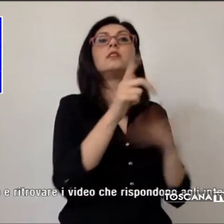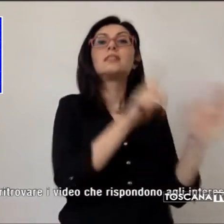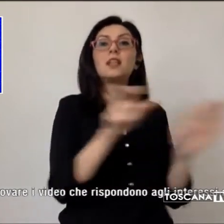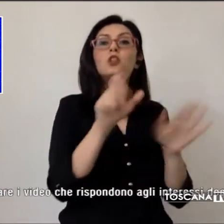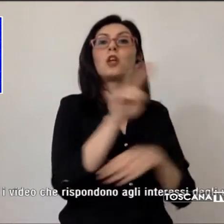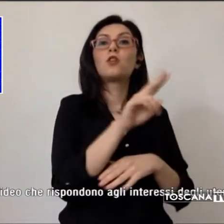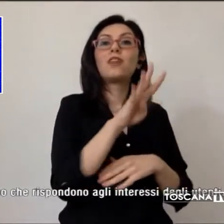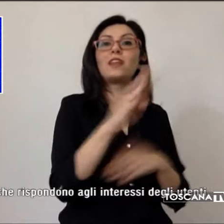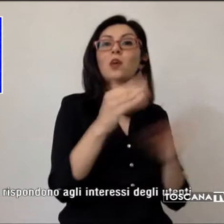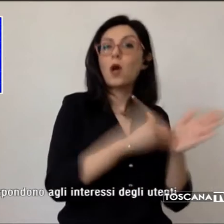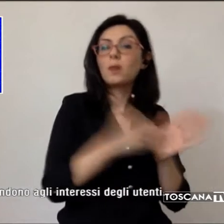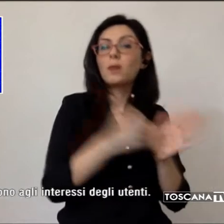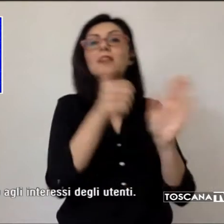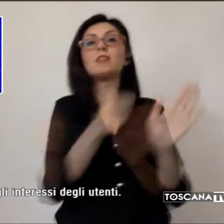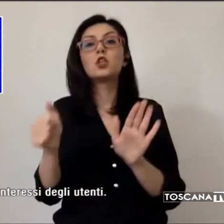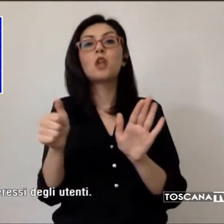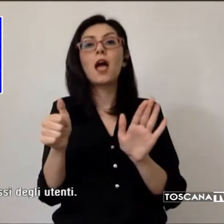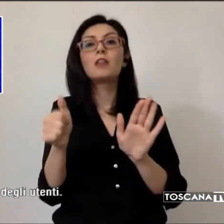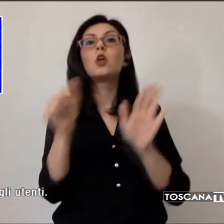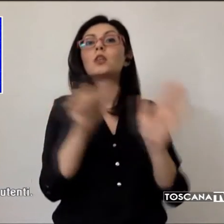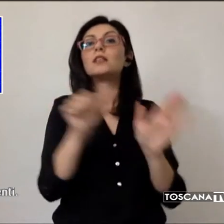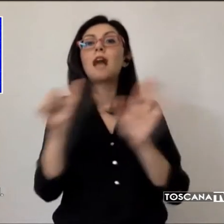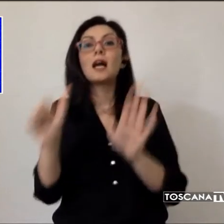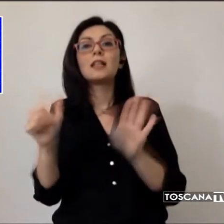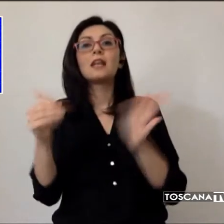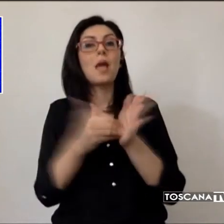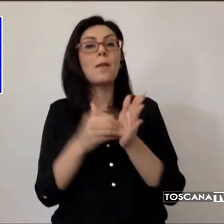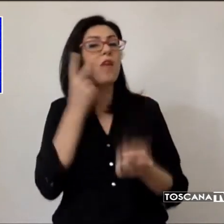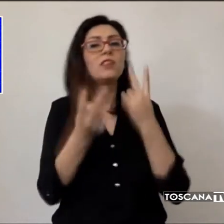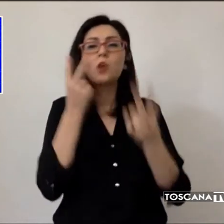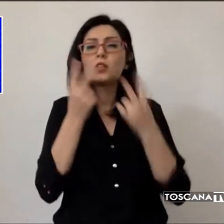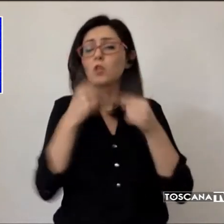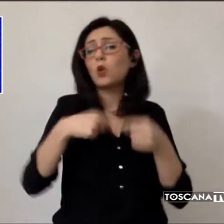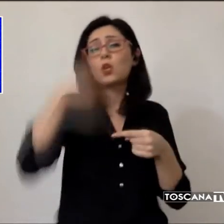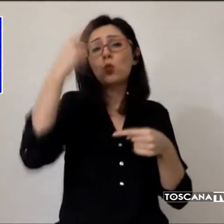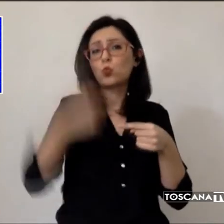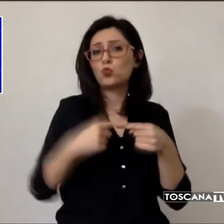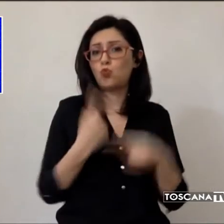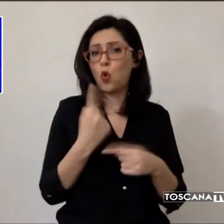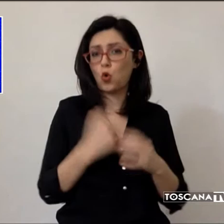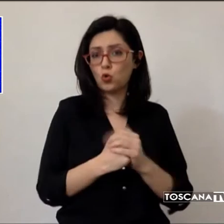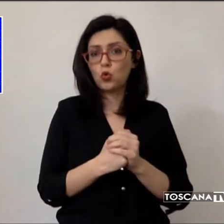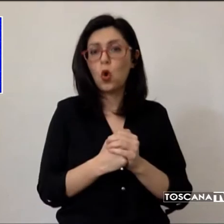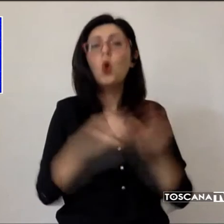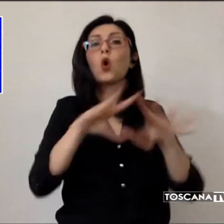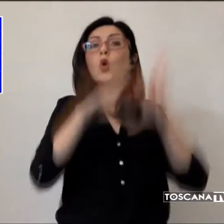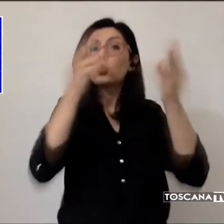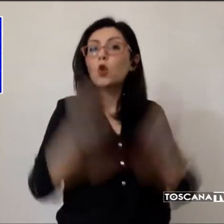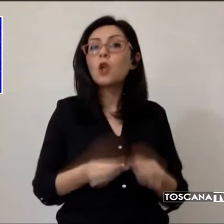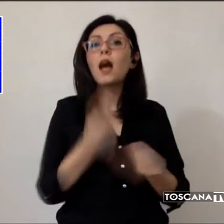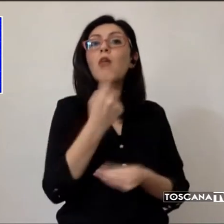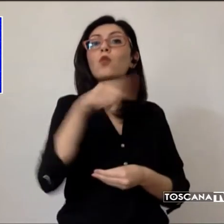676 mila visualizzazioni in un giorno per un totale di 1,4